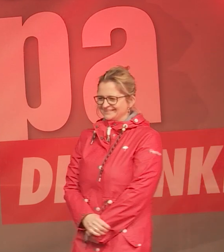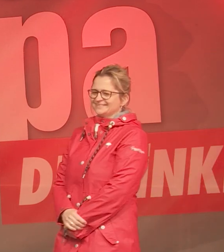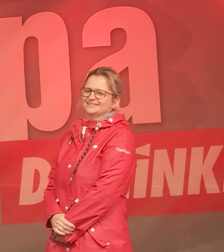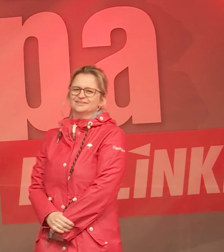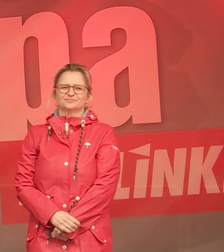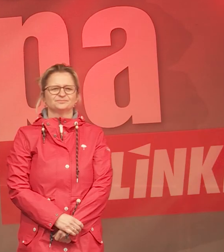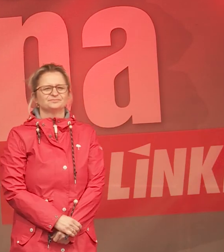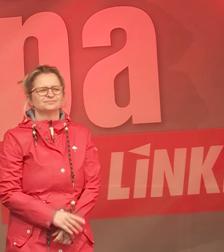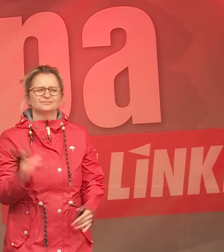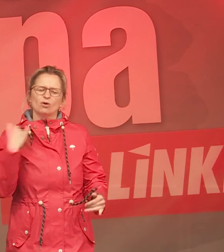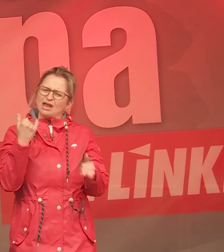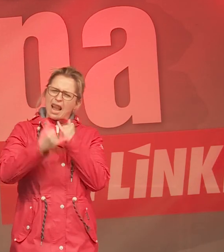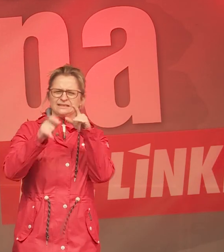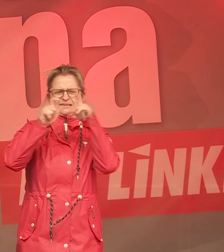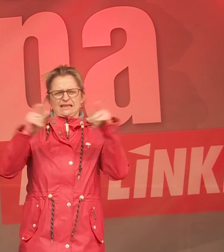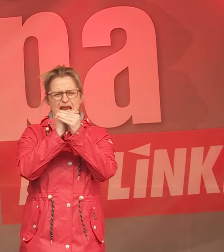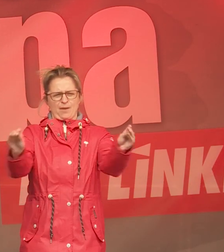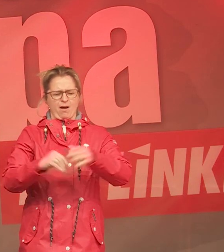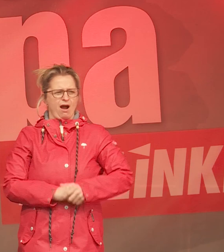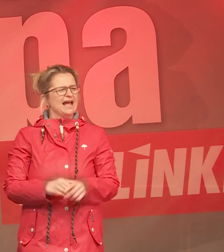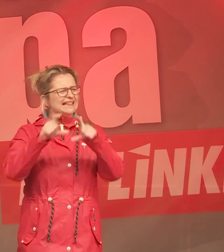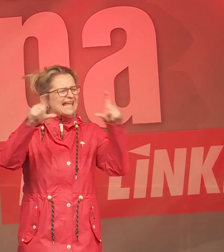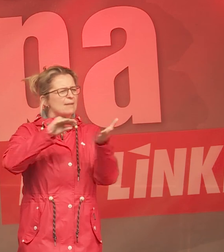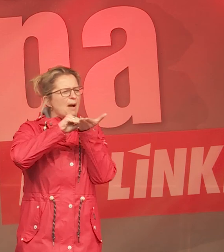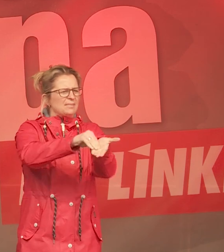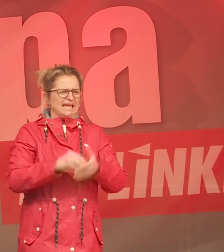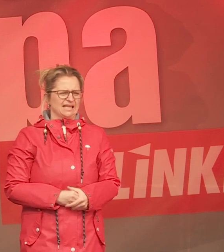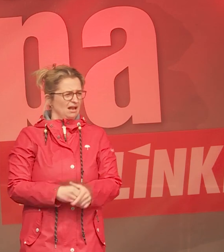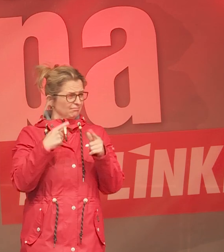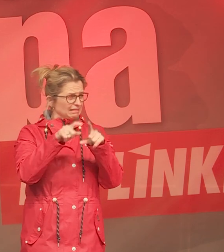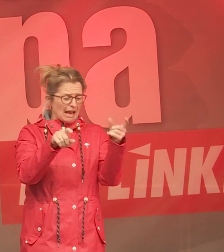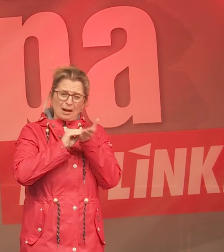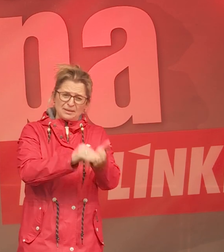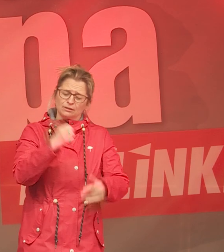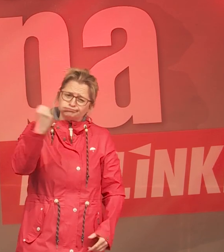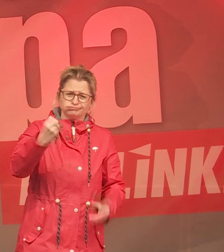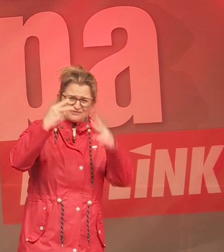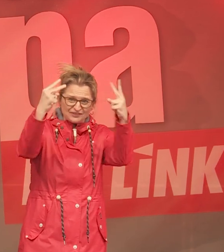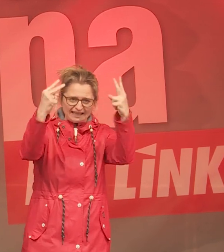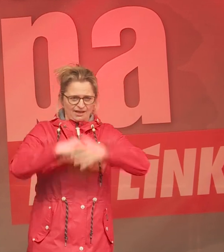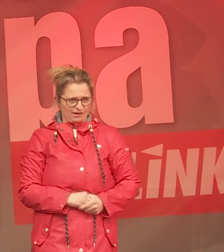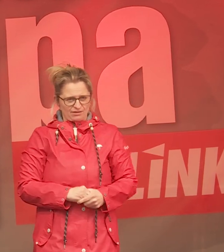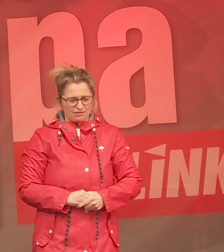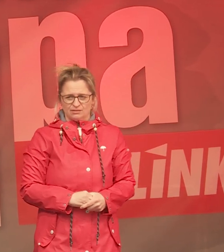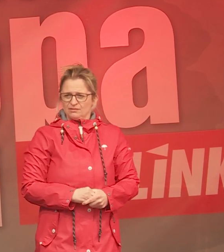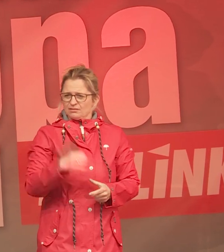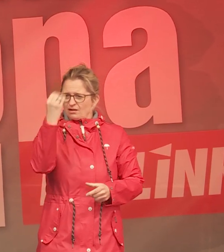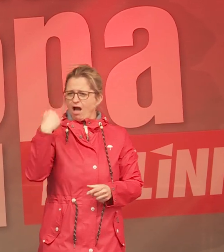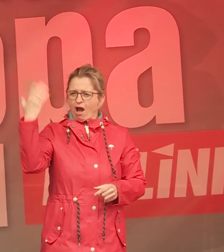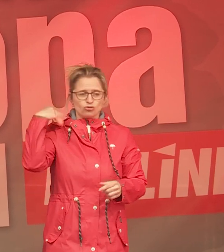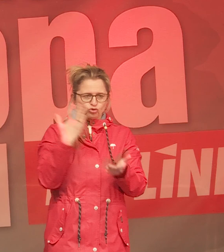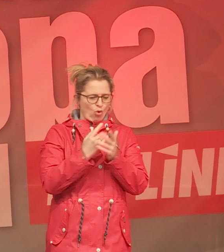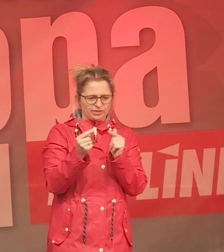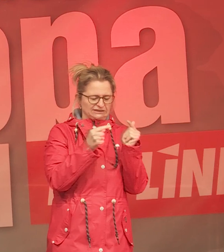Und immer noch ein letztes Thema. Das Thema Mieten, auch so ein ganz wichtiges Thema. Daran hat sich ja die Debatte ursprünglich